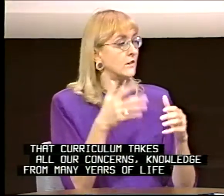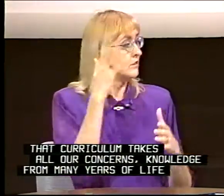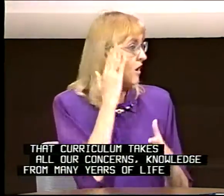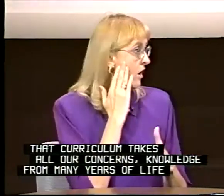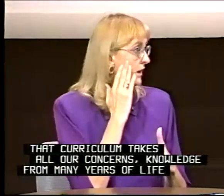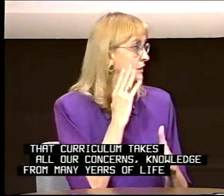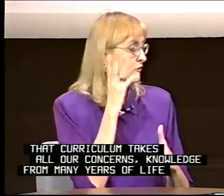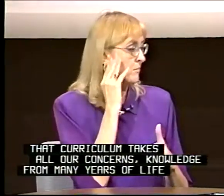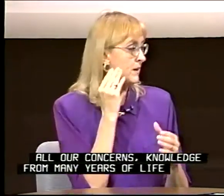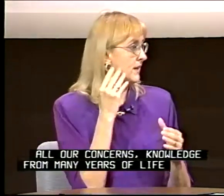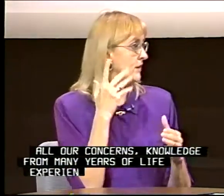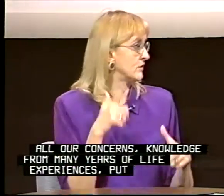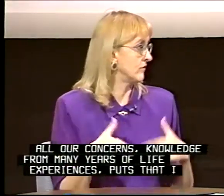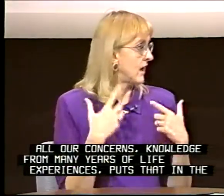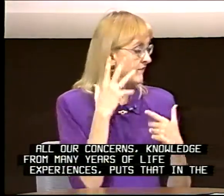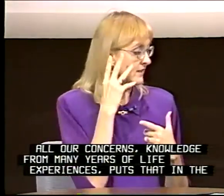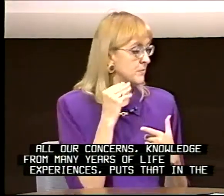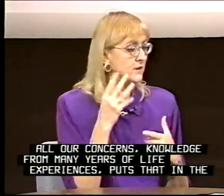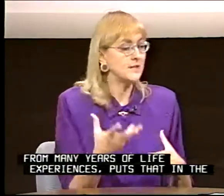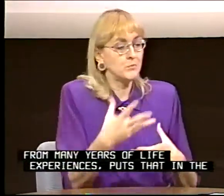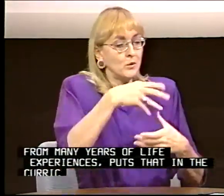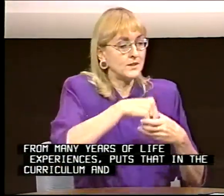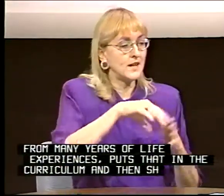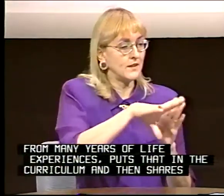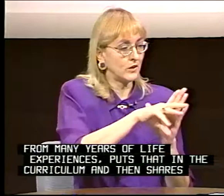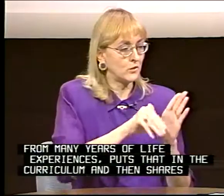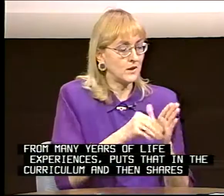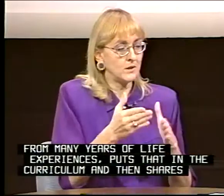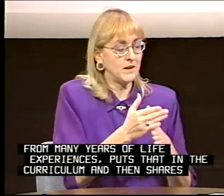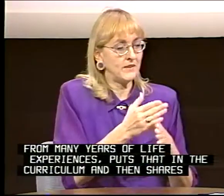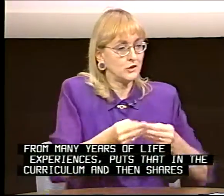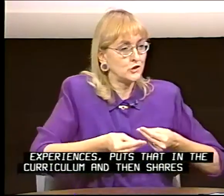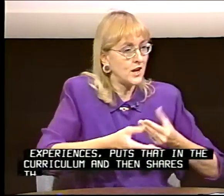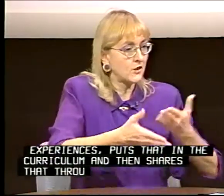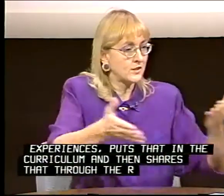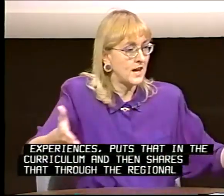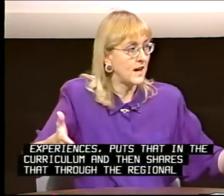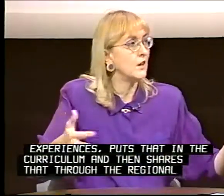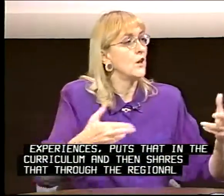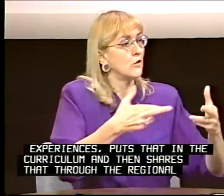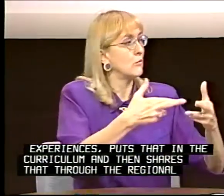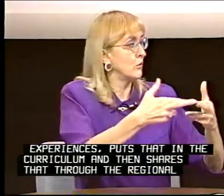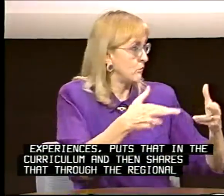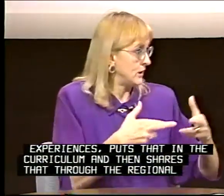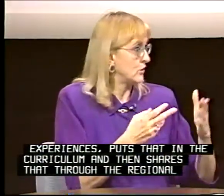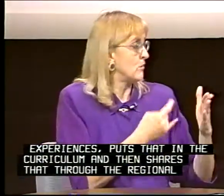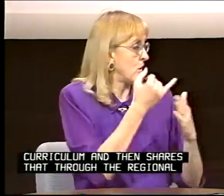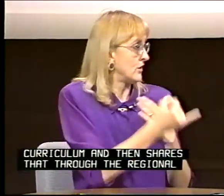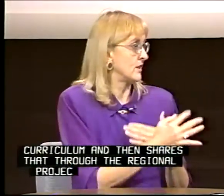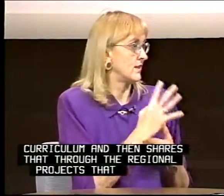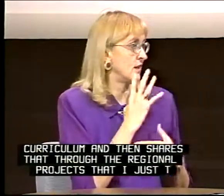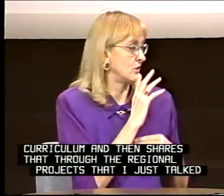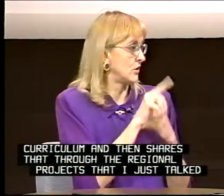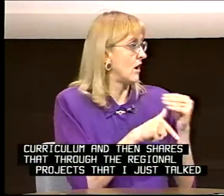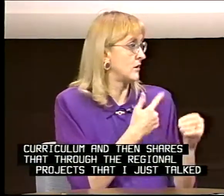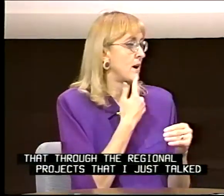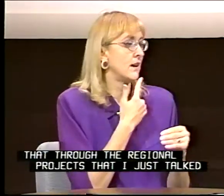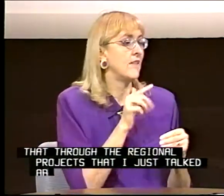knowledge from many years of life experiences, puts that in the curriculum and then shares that through the regional projects that I just talked about and